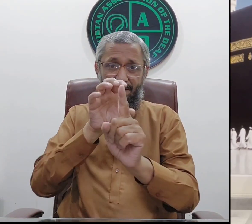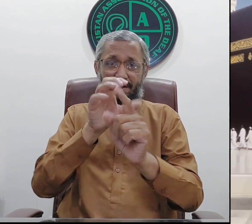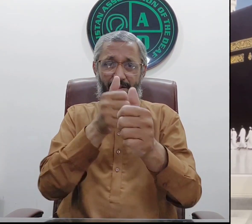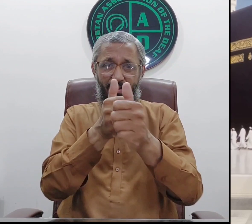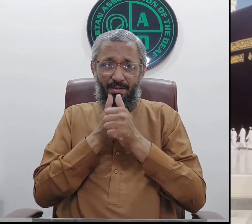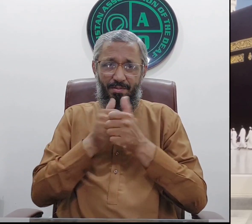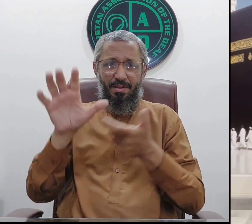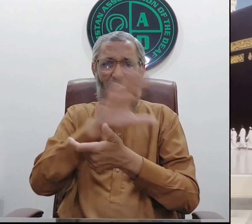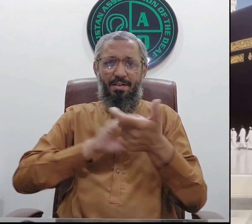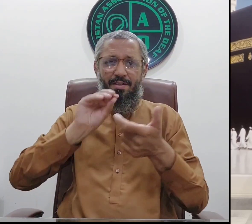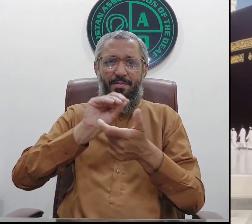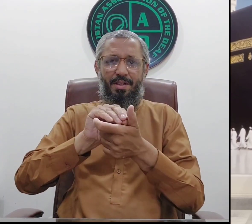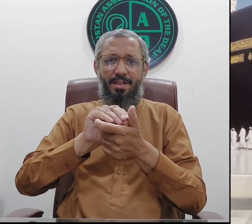الحمدللہ رب العالمين